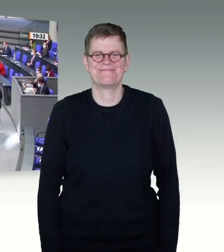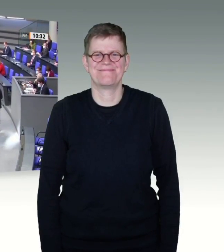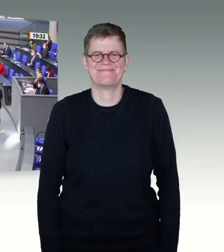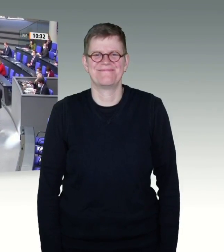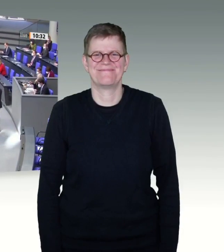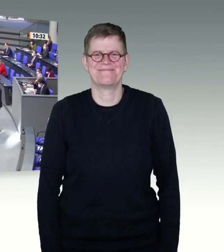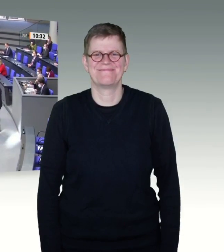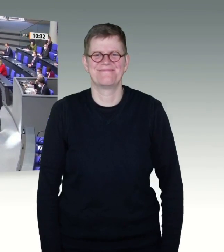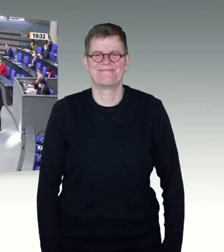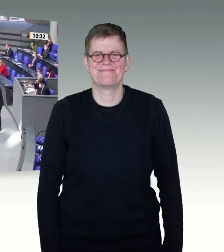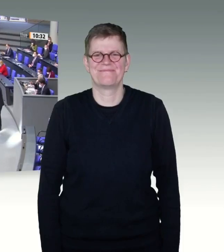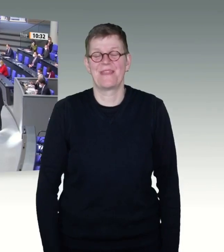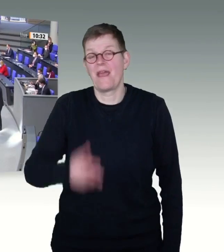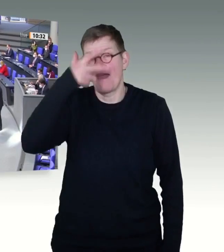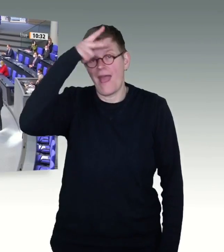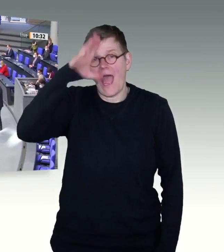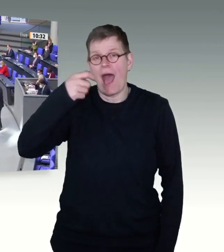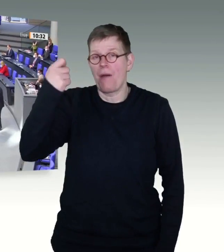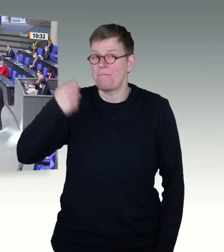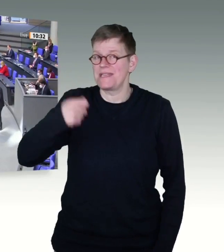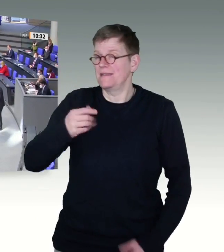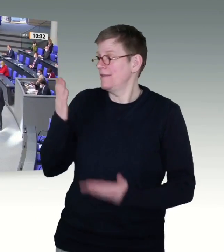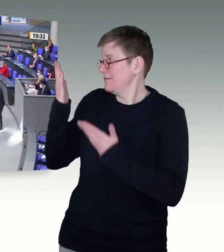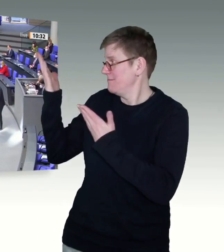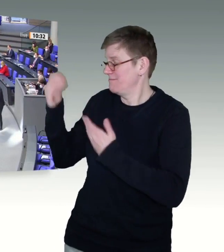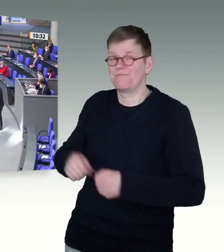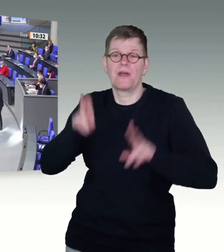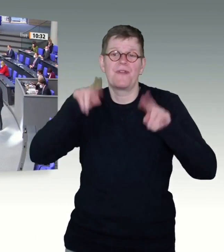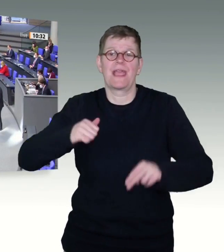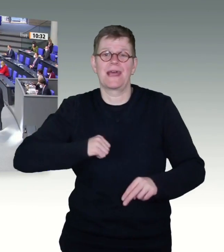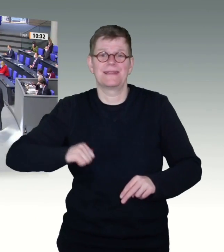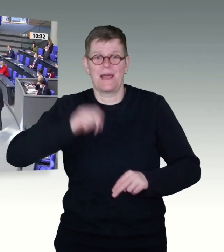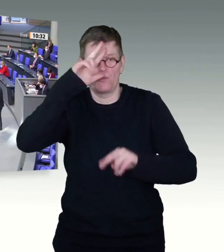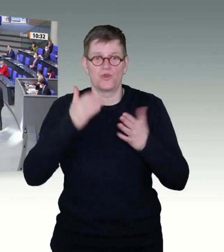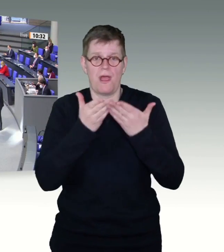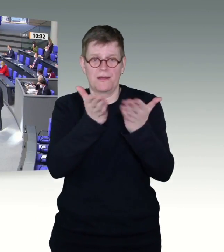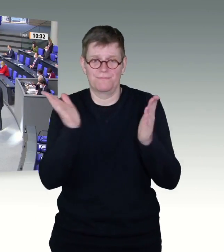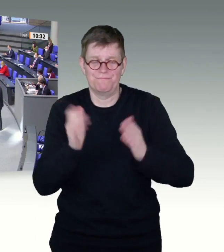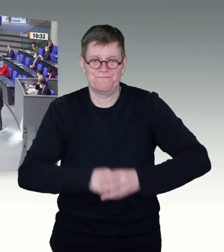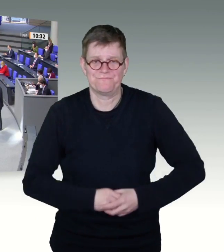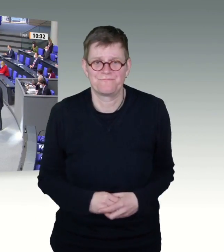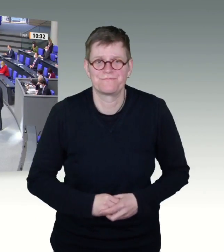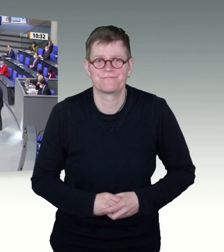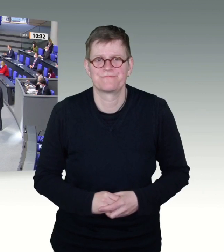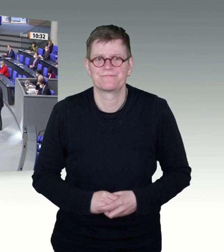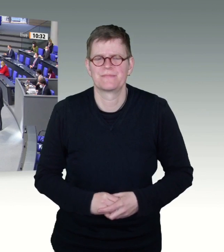Sehr geehrter Herr Präsident! Sehr geehrte Damen und Herren! Seit Beginn von Corona wurde die Lösung dieser Krise